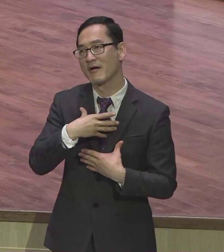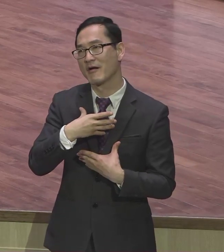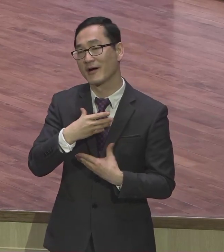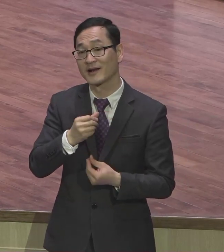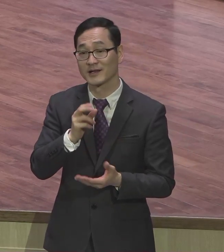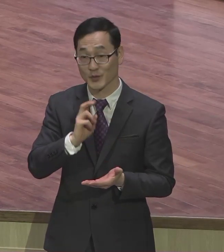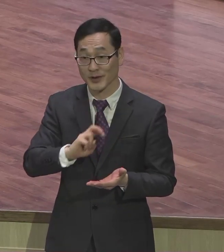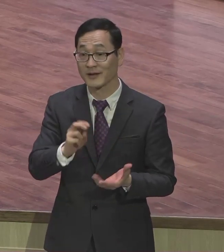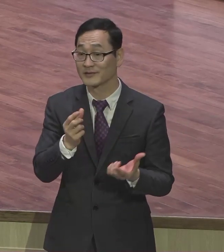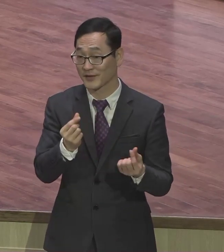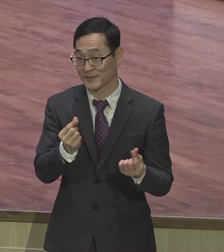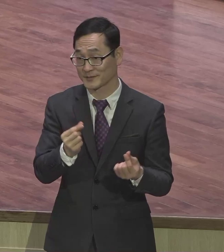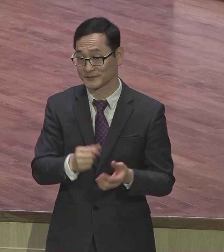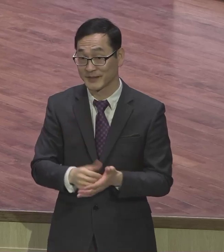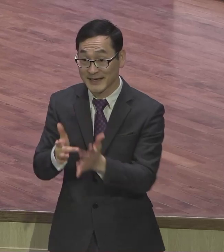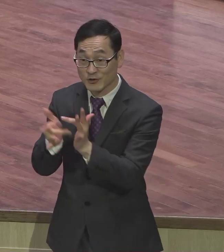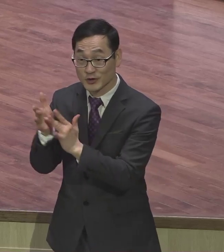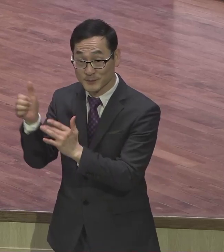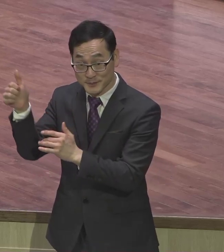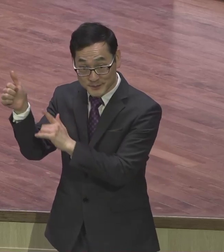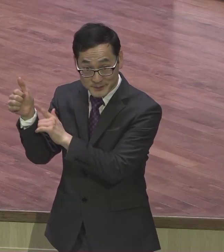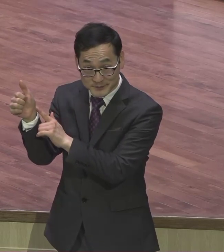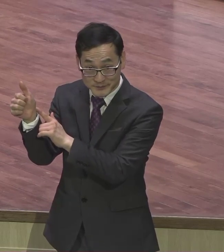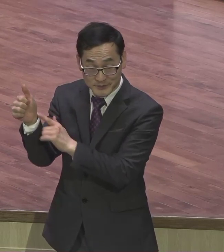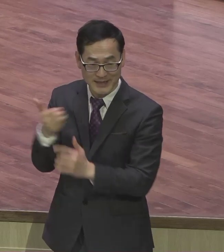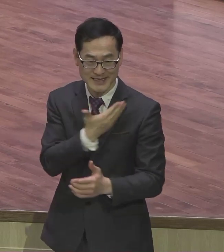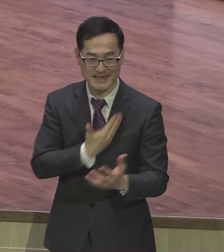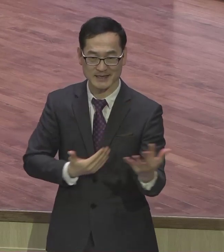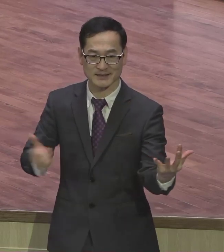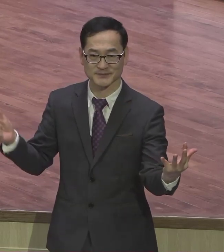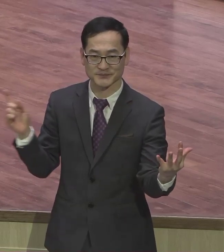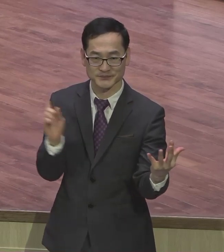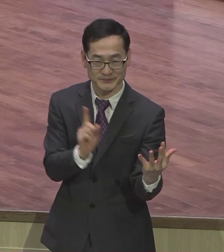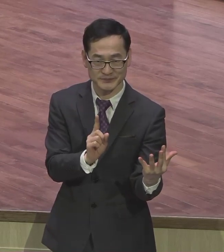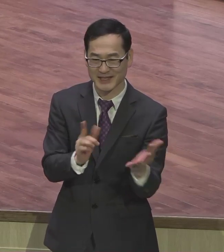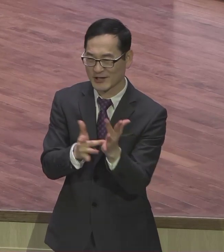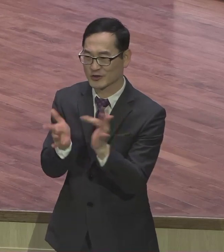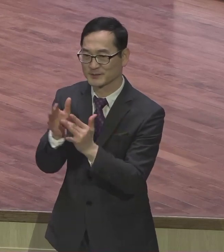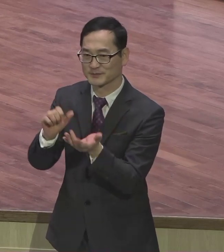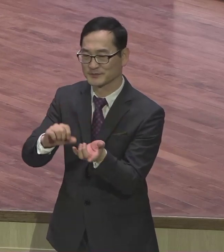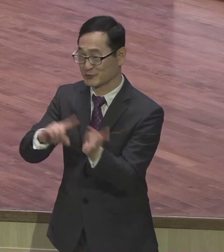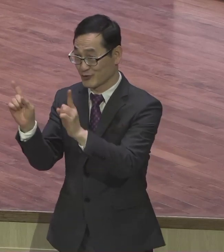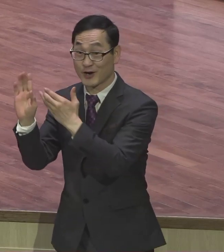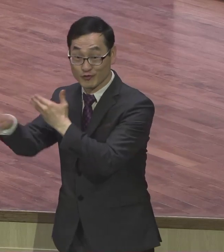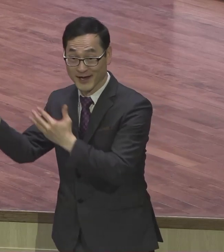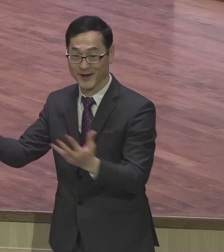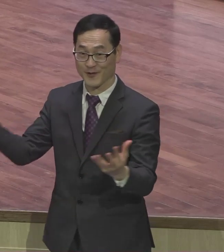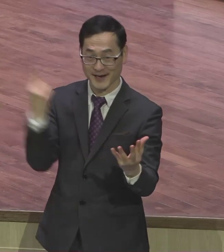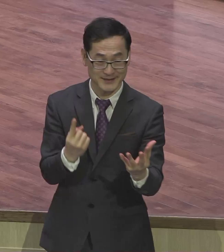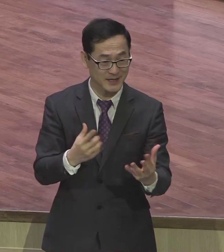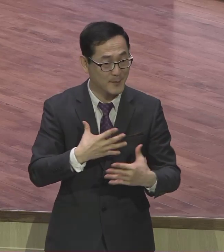두려움에 떨고 숨어있는 제자들에게서 평안하뇨 평안한데 왜 평안하뇨 묻습니까